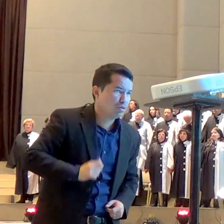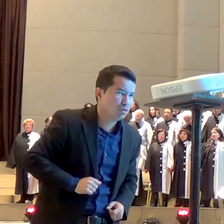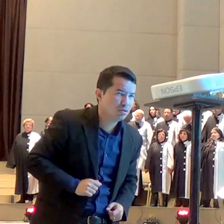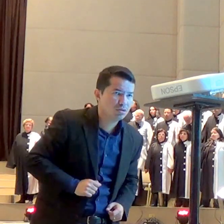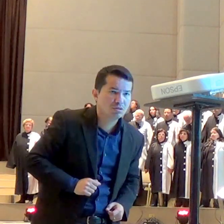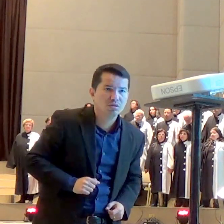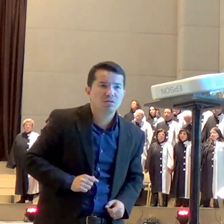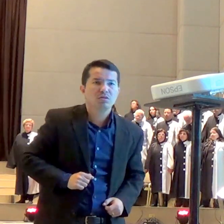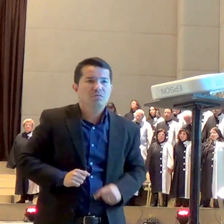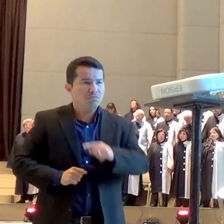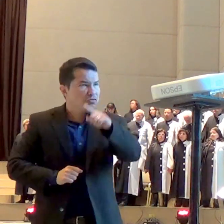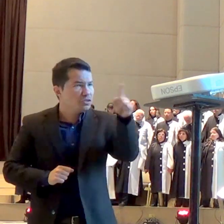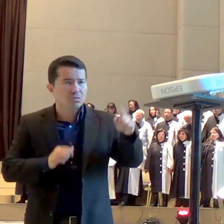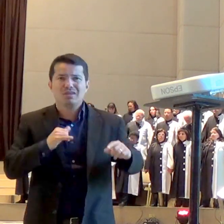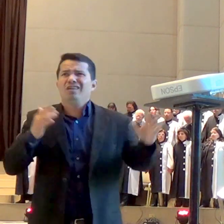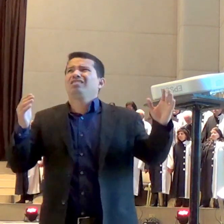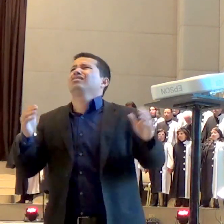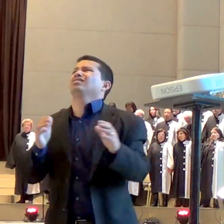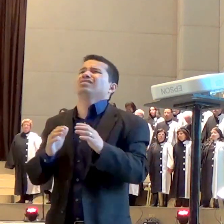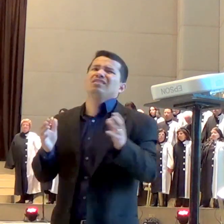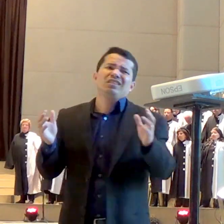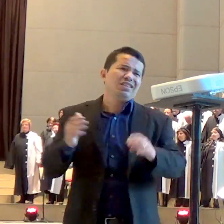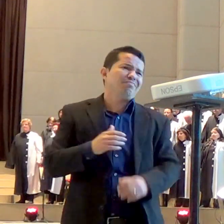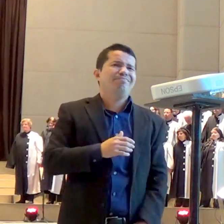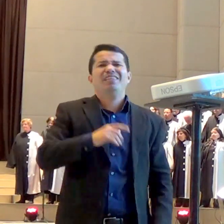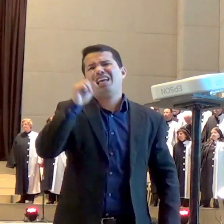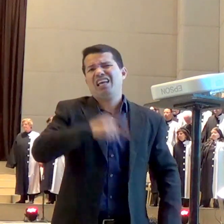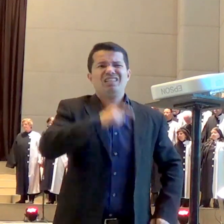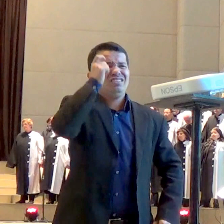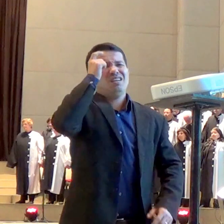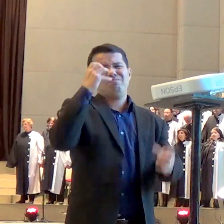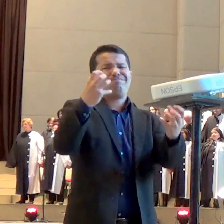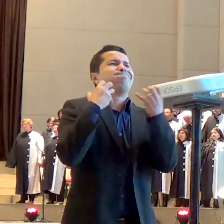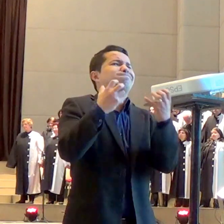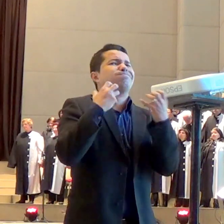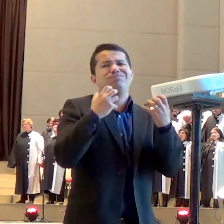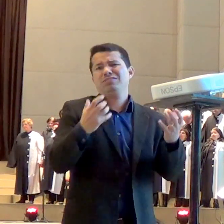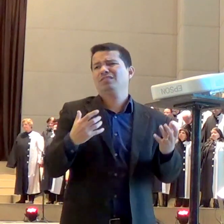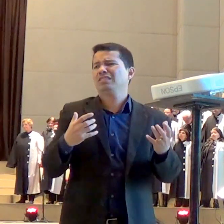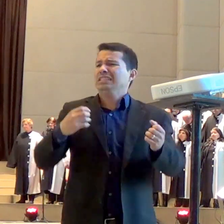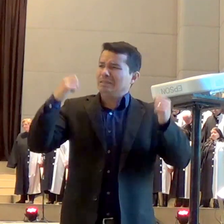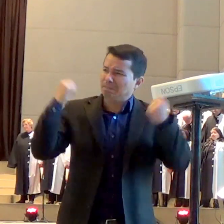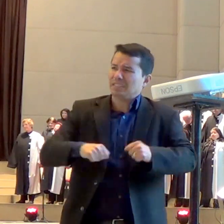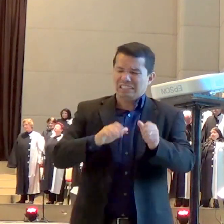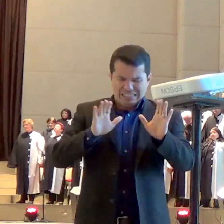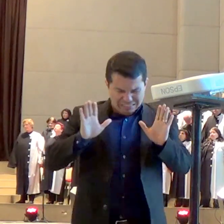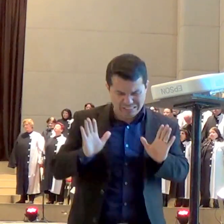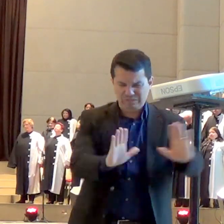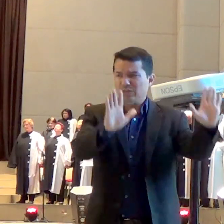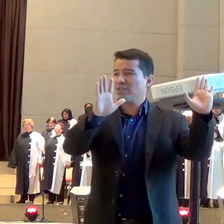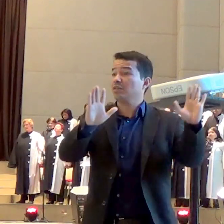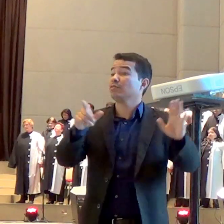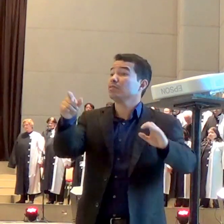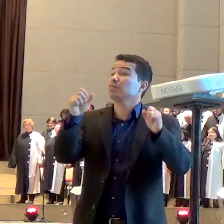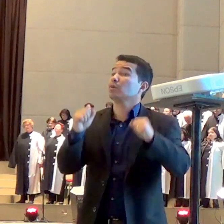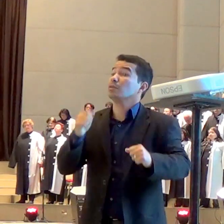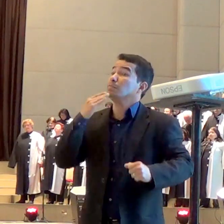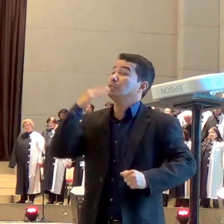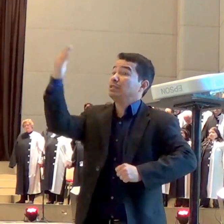que você olha diz isso aqui tem que ser espiritual não é possível tá pede Senhor manda os teus anjos para entrarem